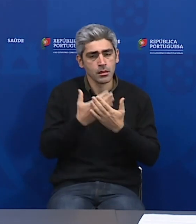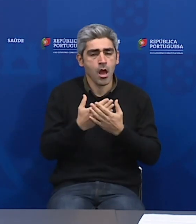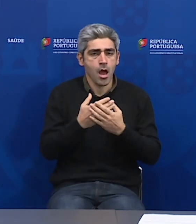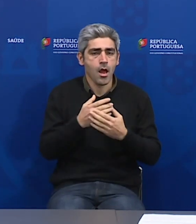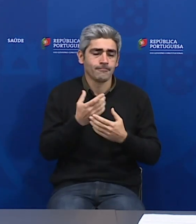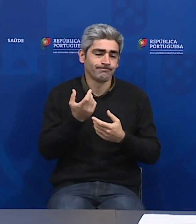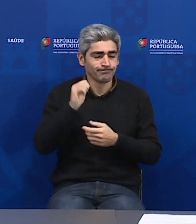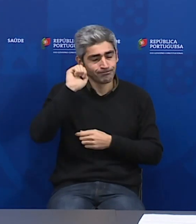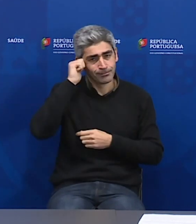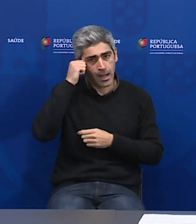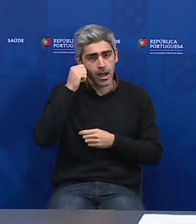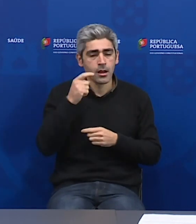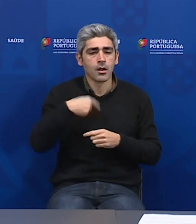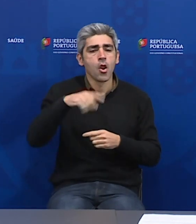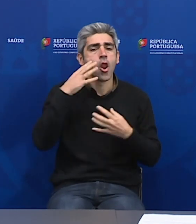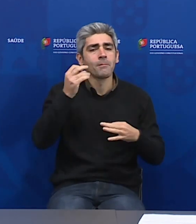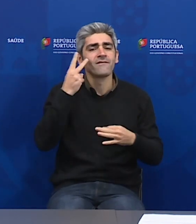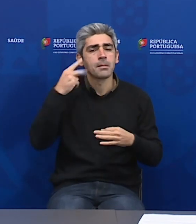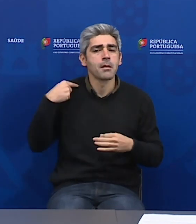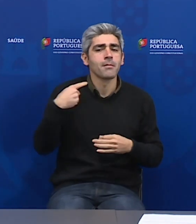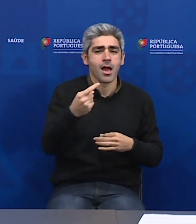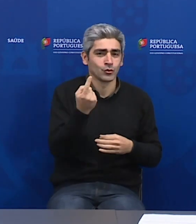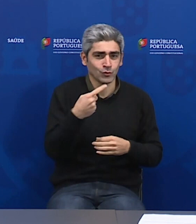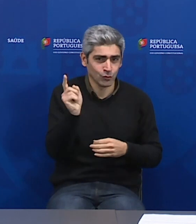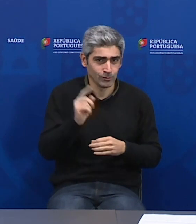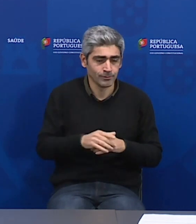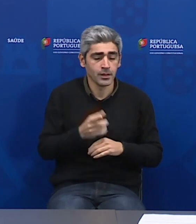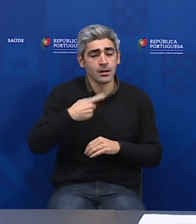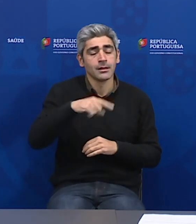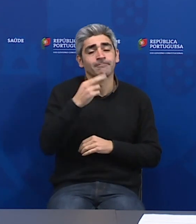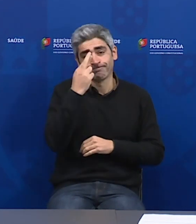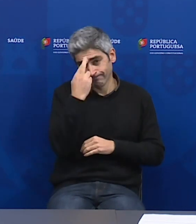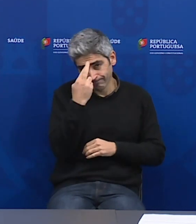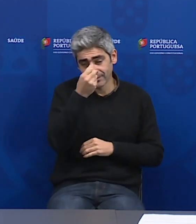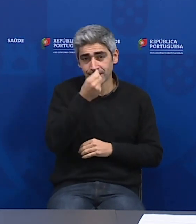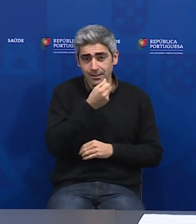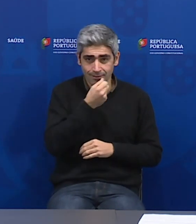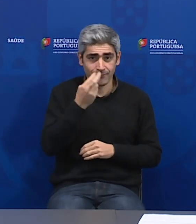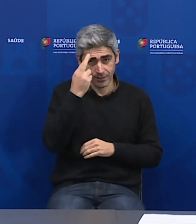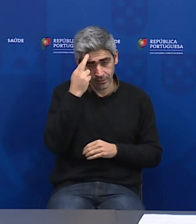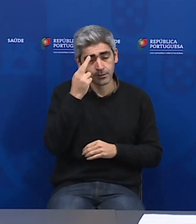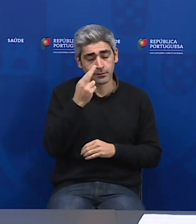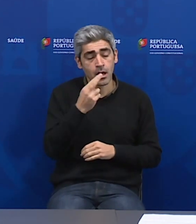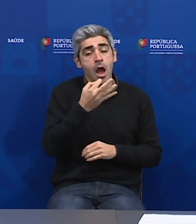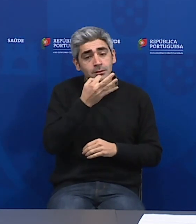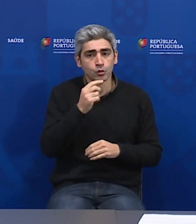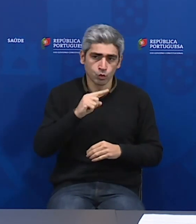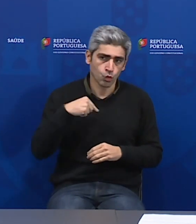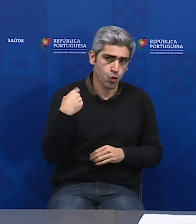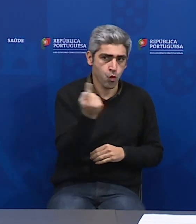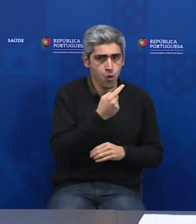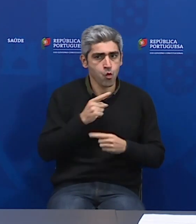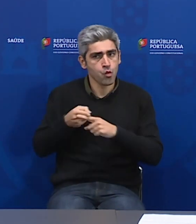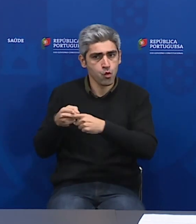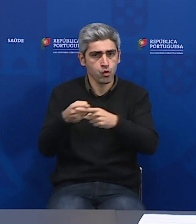normalidade do nosso cotidiano. Um sacrifício que só terá efeitos se todos fizermos a